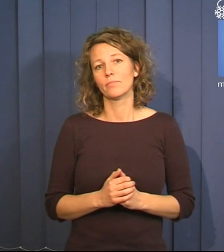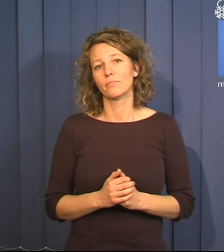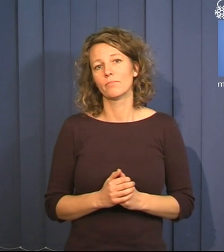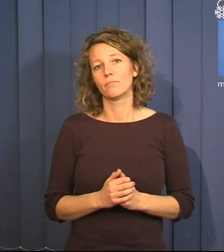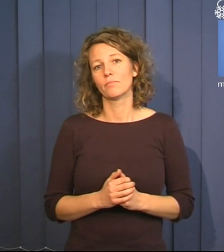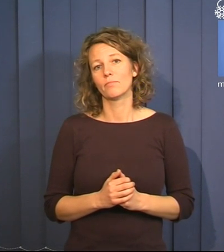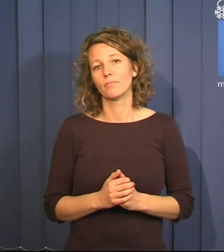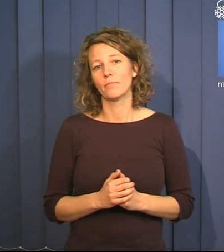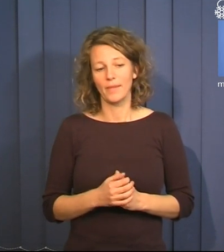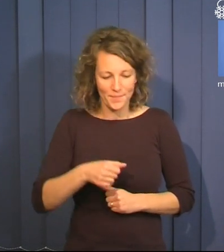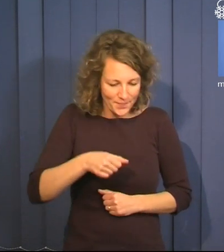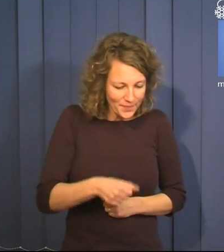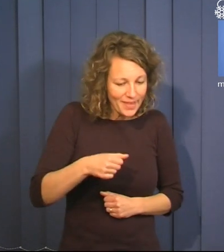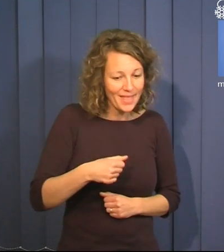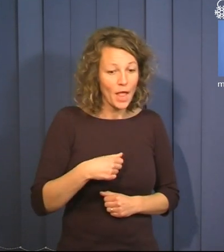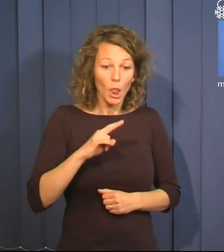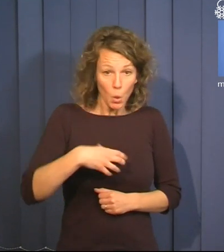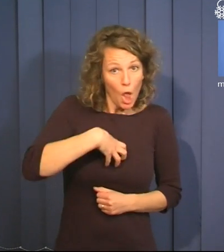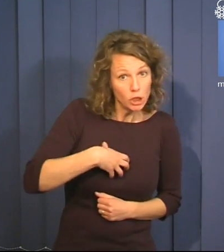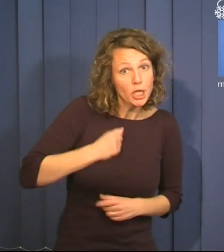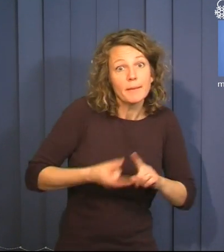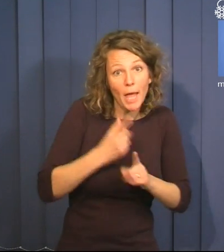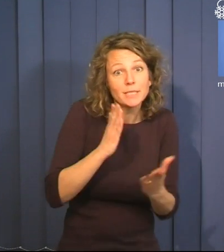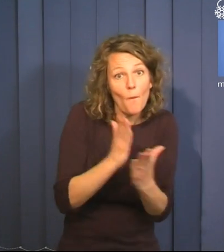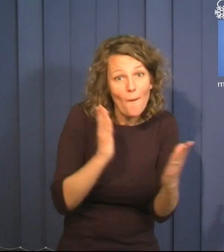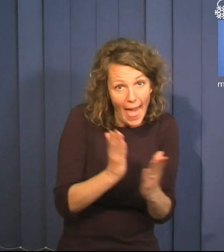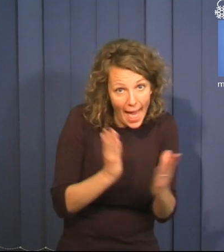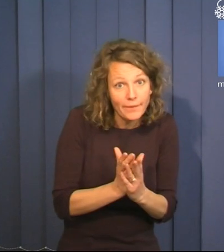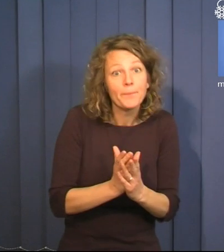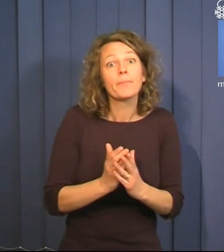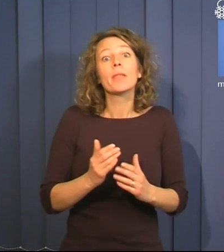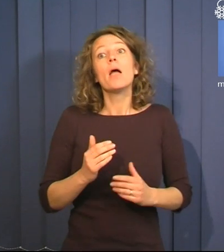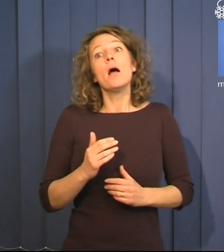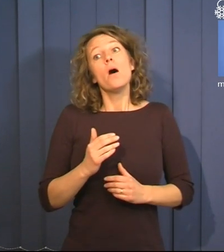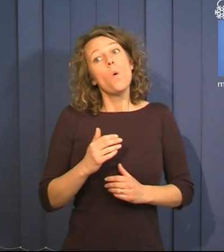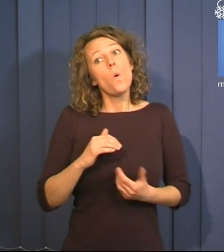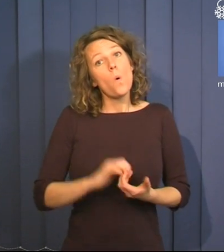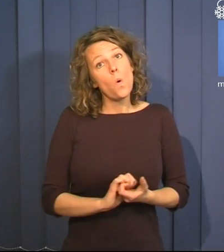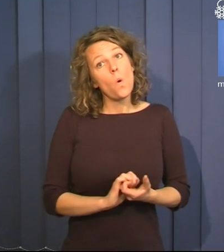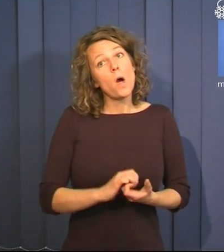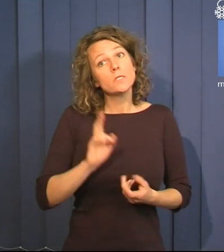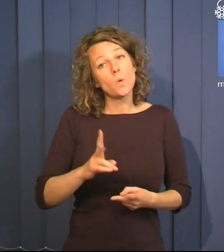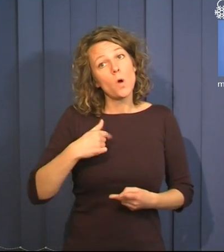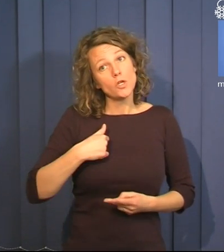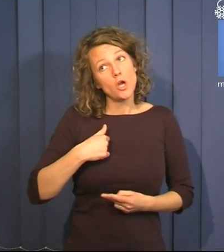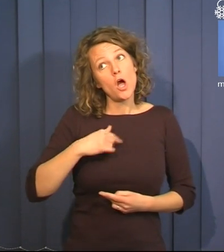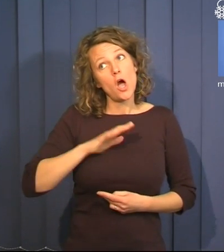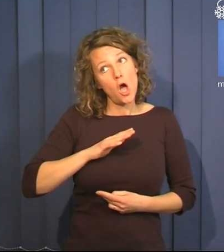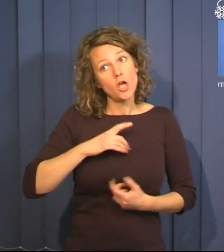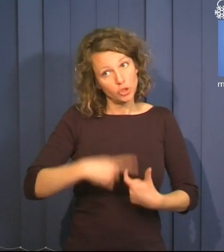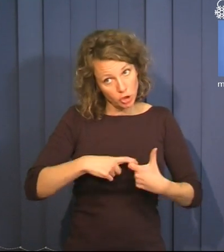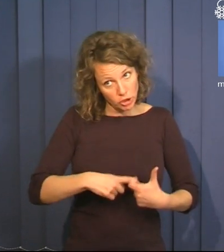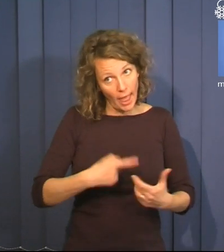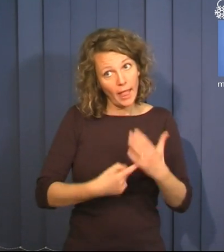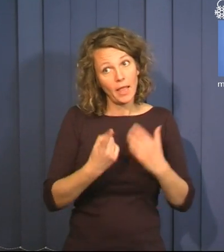Här ska jag börja i skolan. Och så har jag en syster som heter